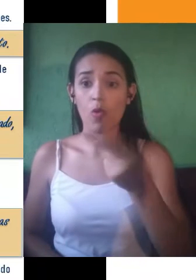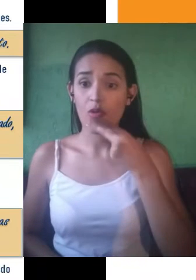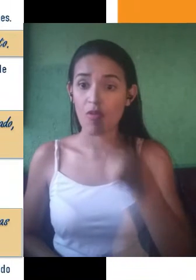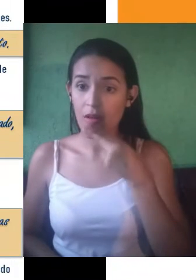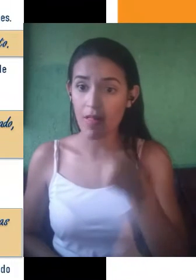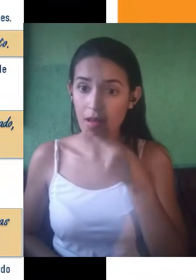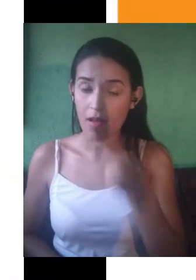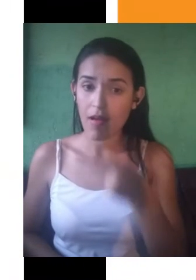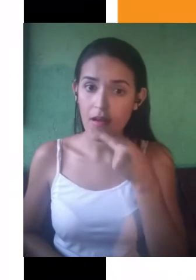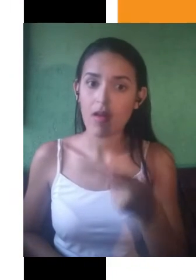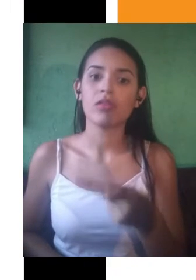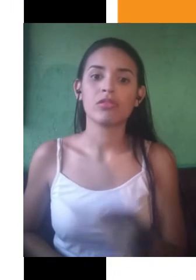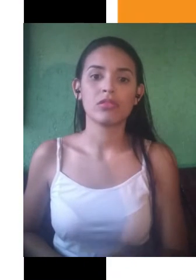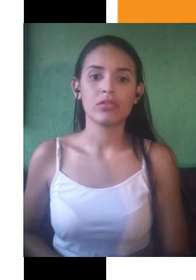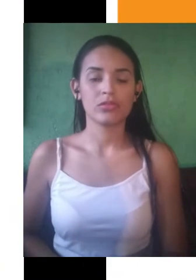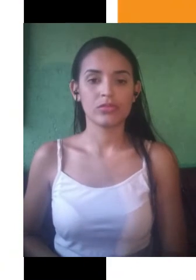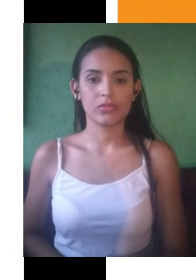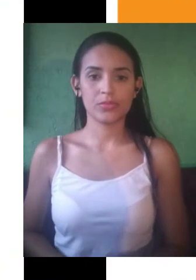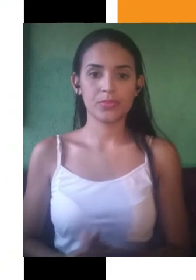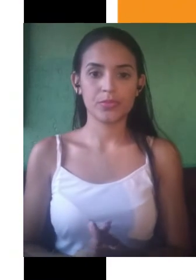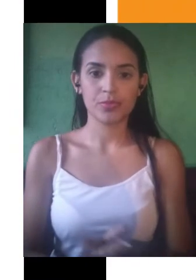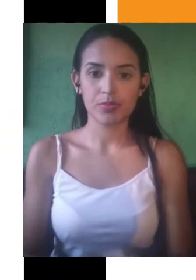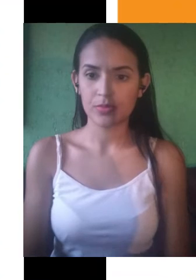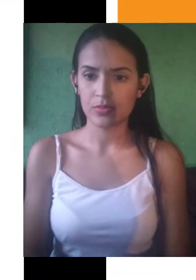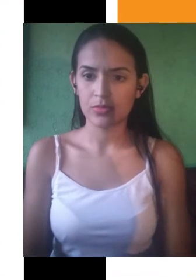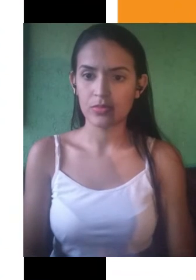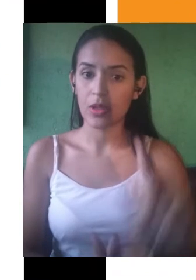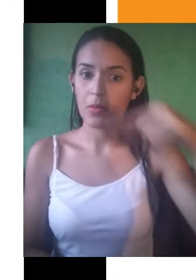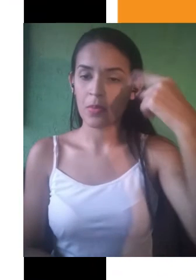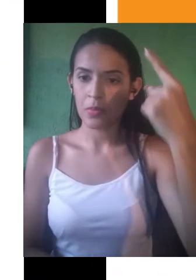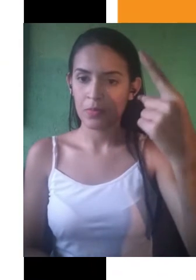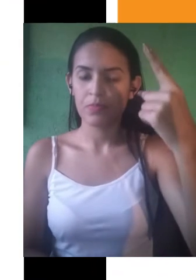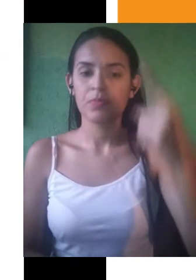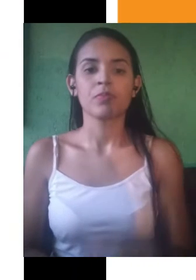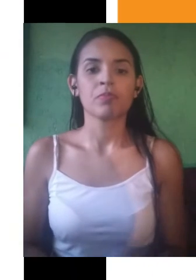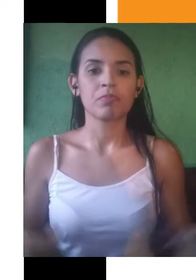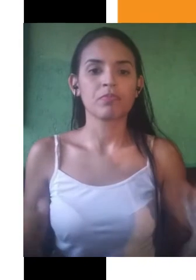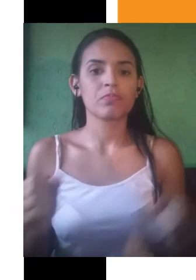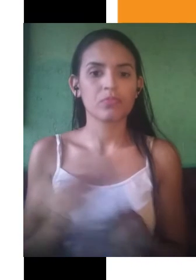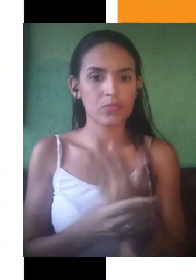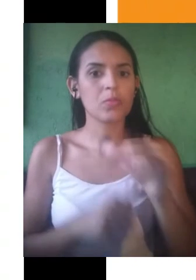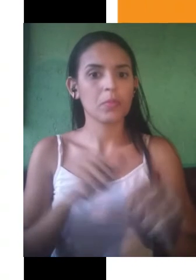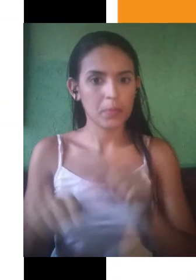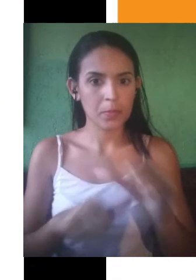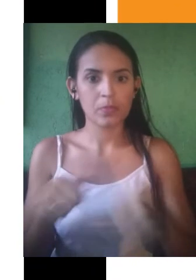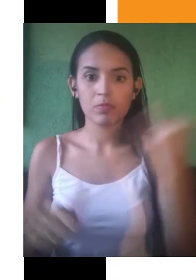elaboradas, elas devem fazer parte do plano de texto, que é aquele momento anterior à elaboração do texto final.